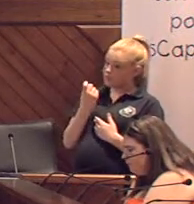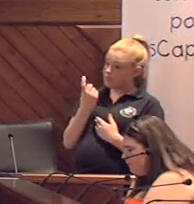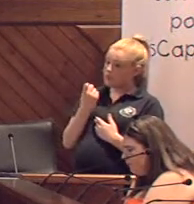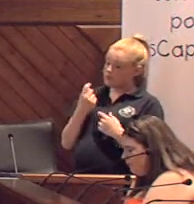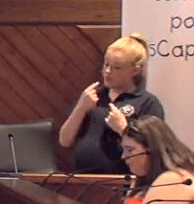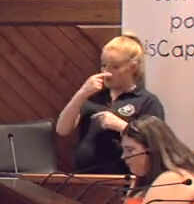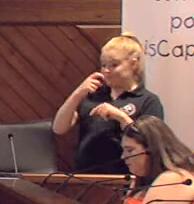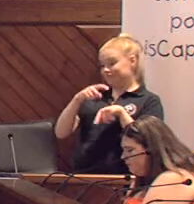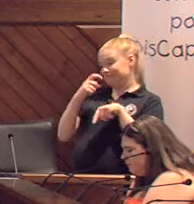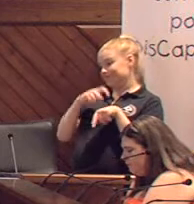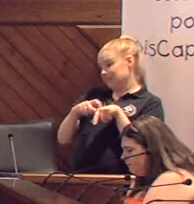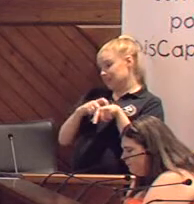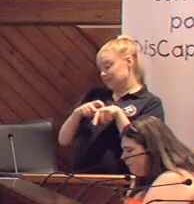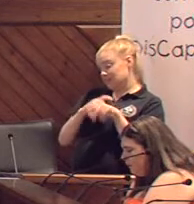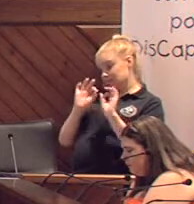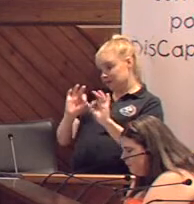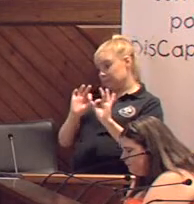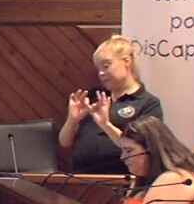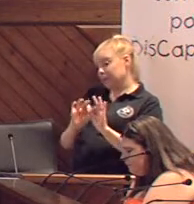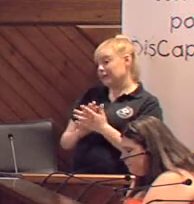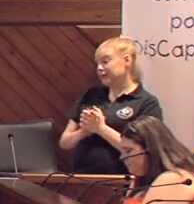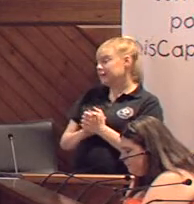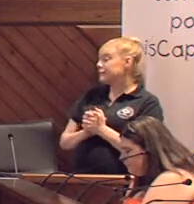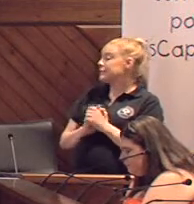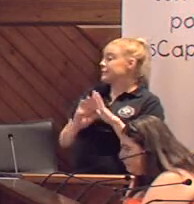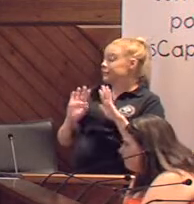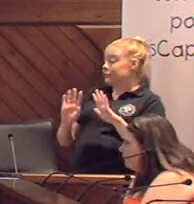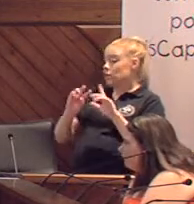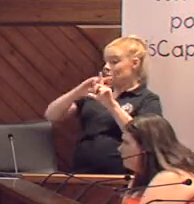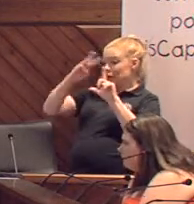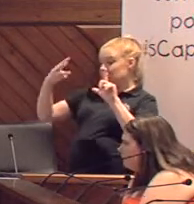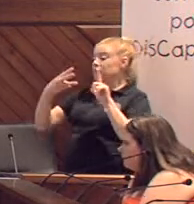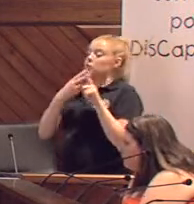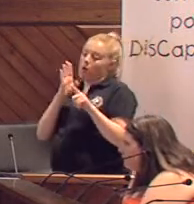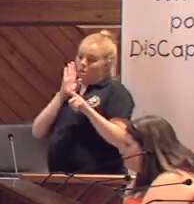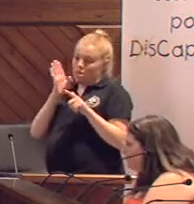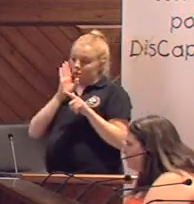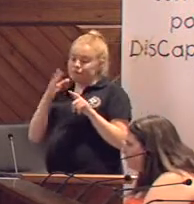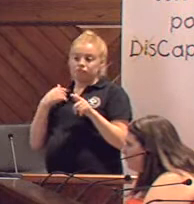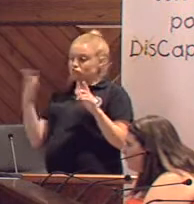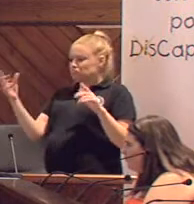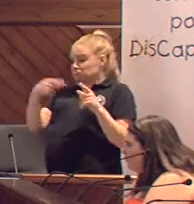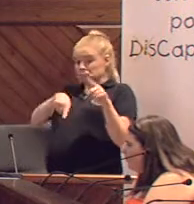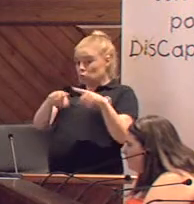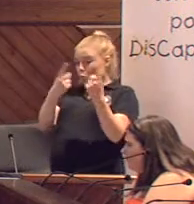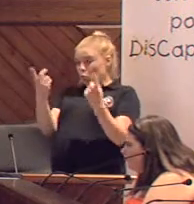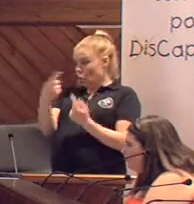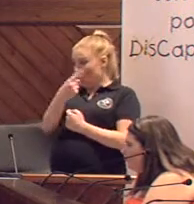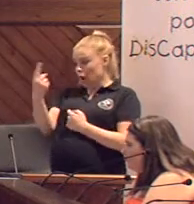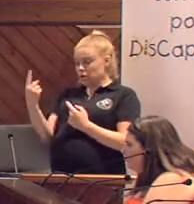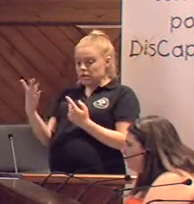con una determinada característica. Entonces, pero dentro de esa plataforma ya os digo que se puede inscribir cualquiera y